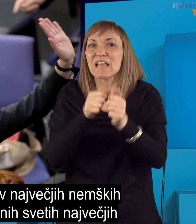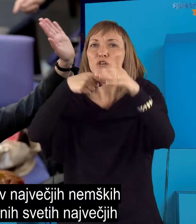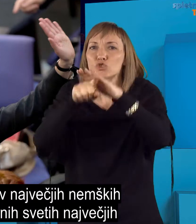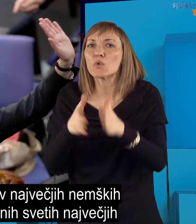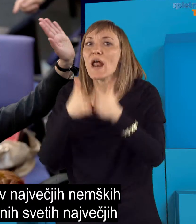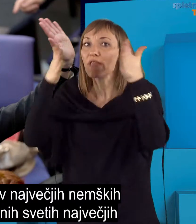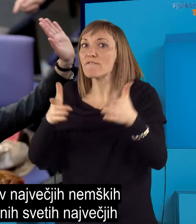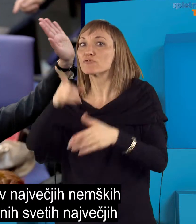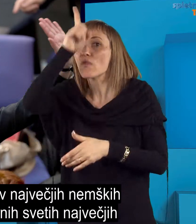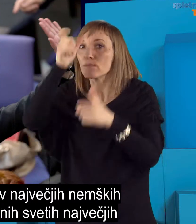nemških podjetjih.